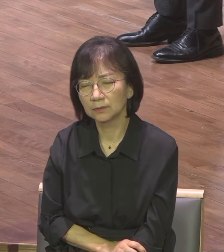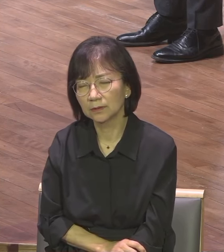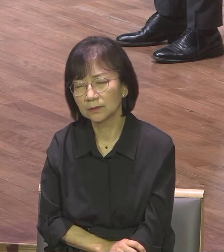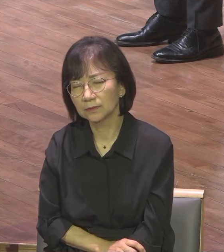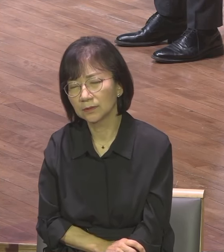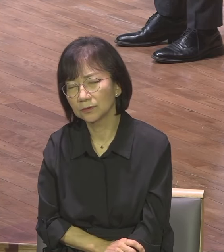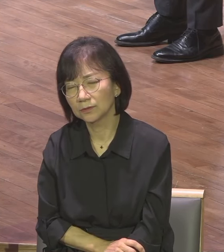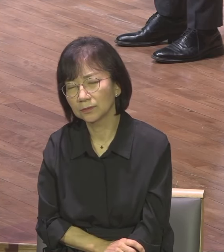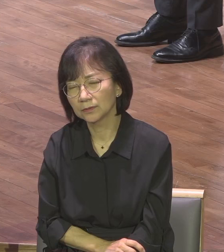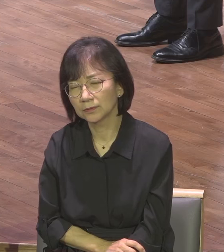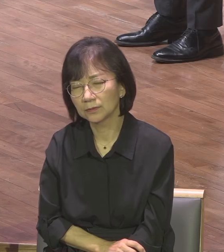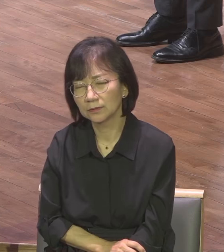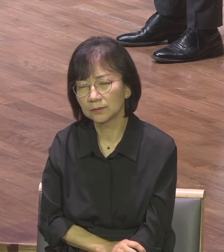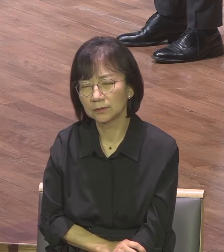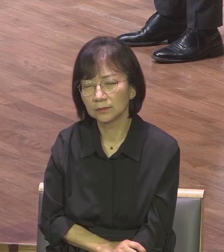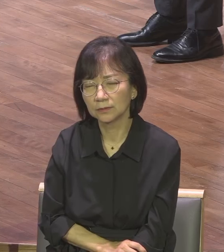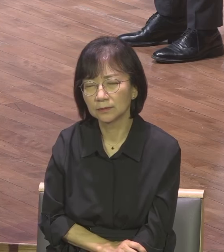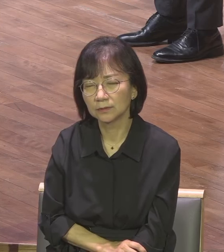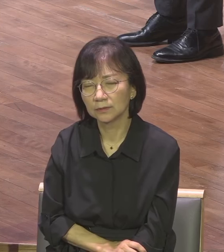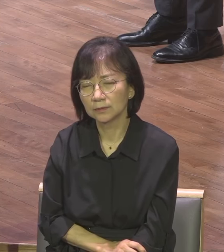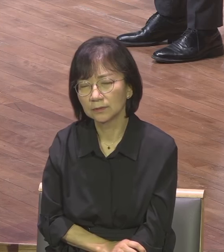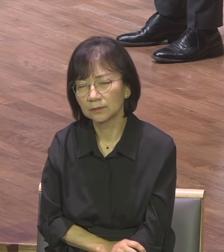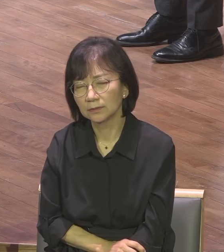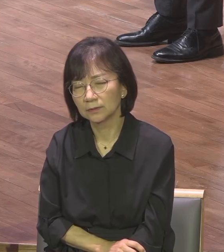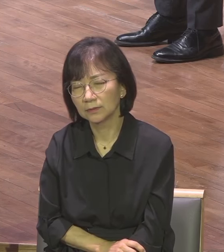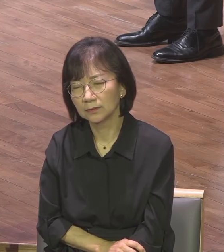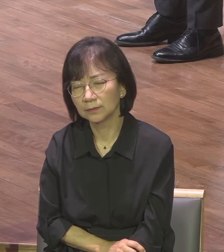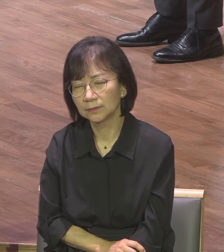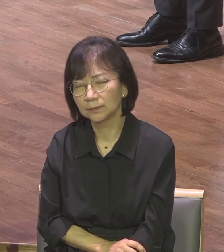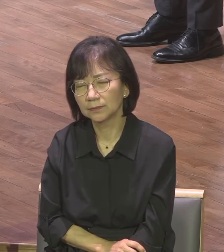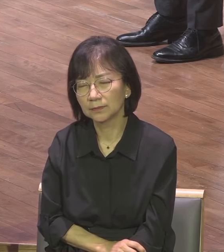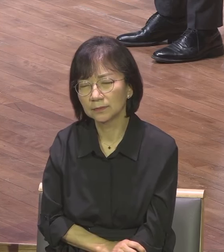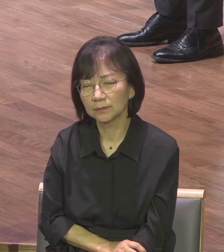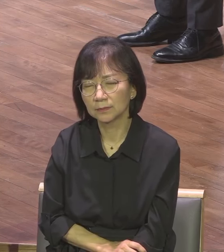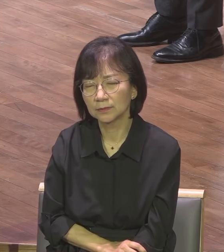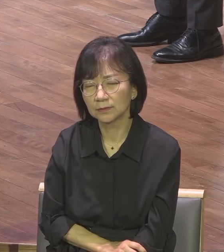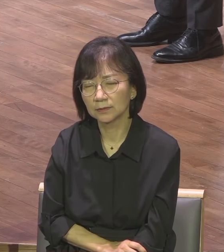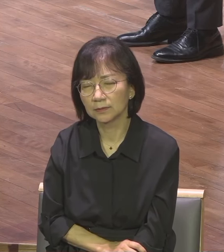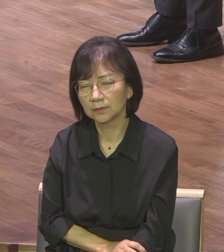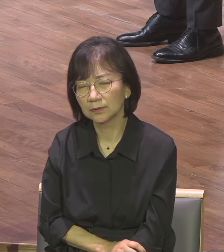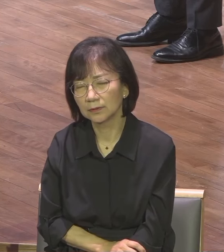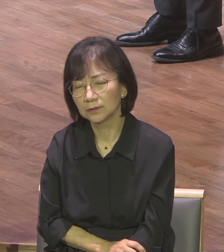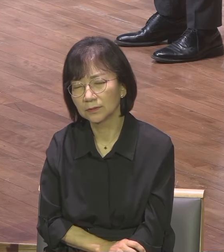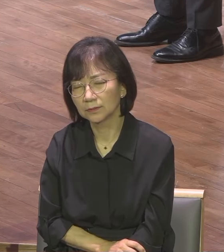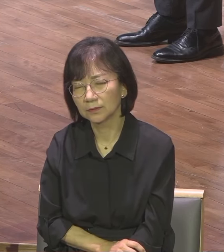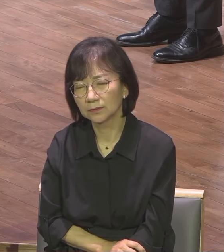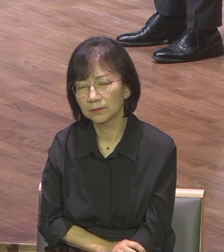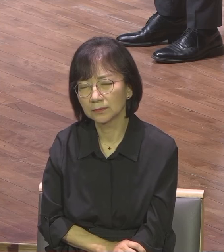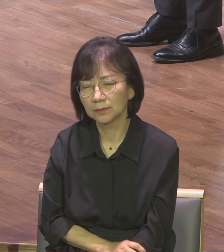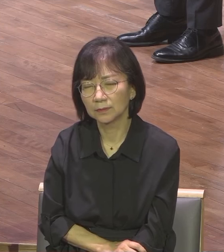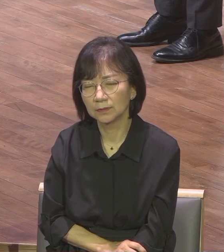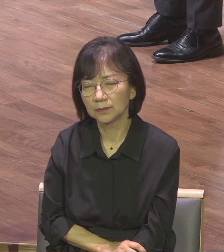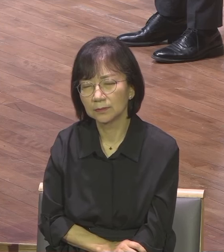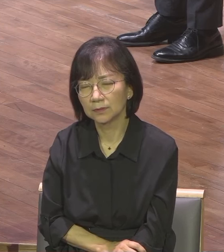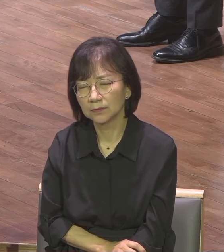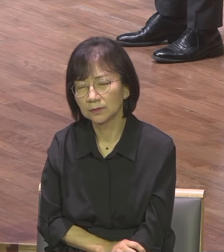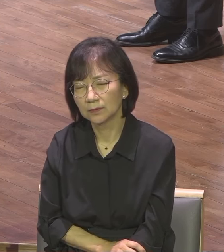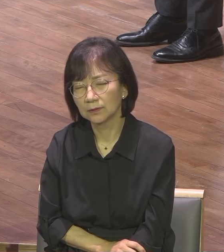우리 귀한 종직자들 우리 성교들 이 금요일에 참석했습니다 아버지 강단을 송보대는 이 말씀이 우리